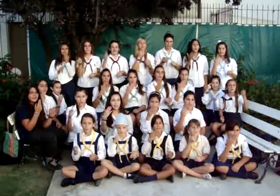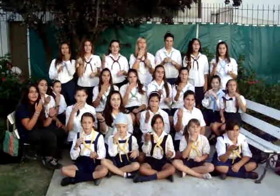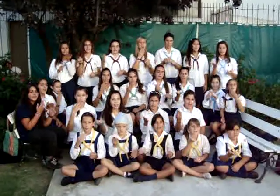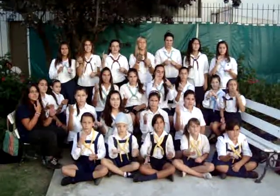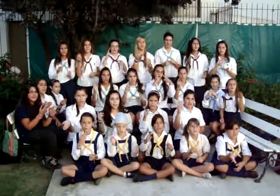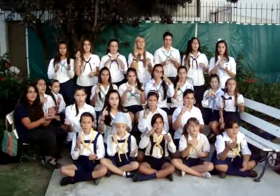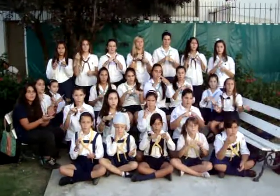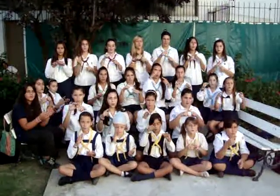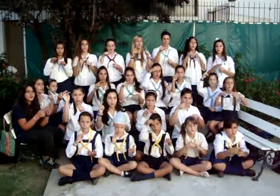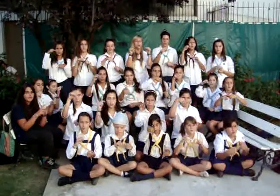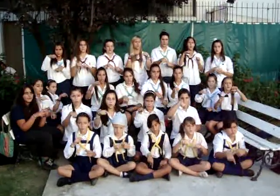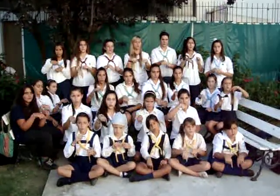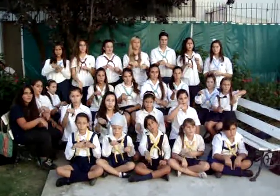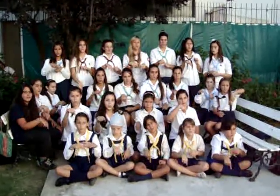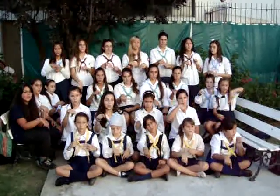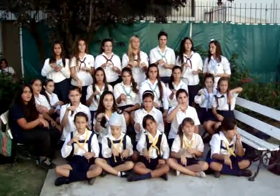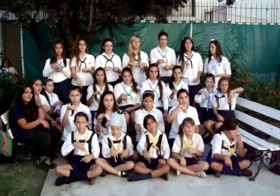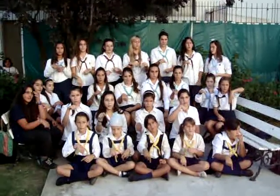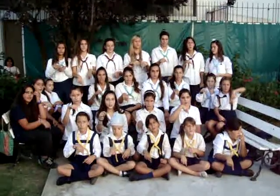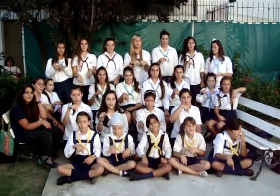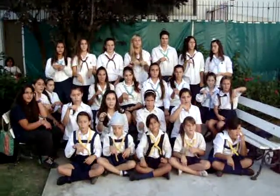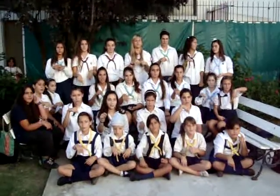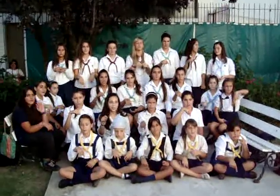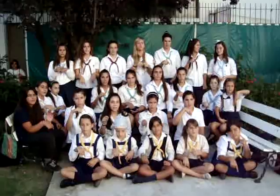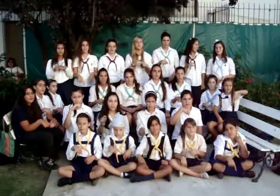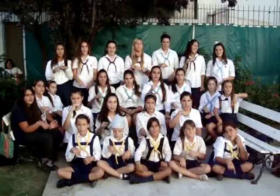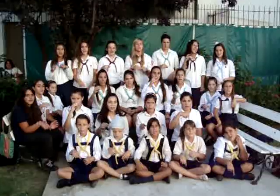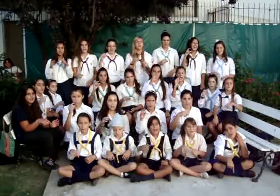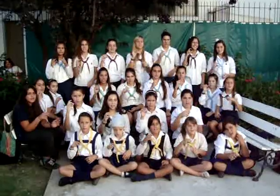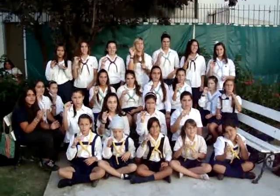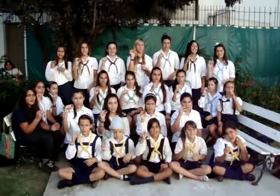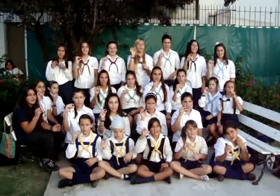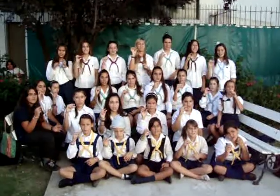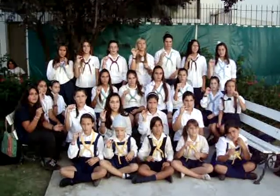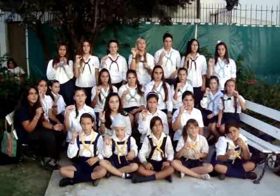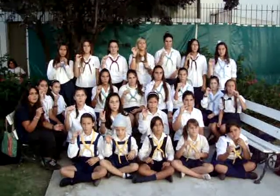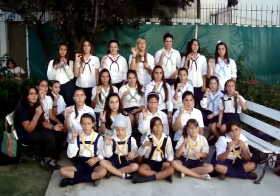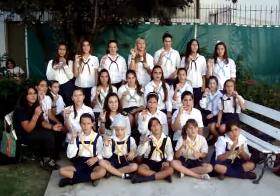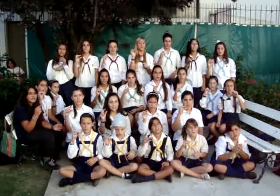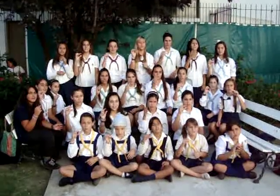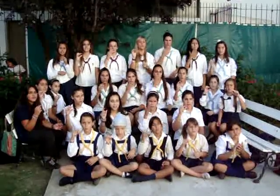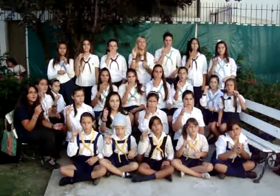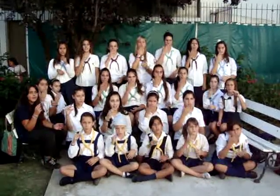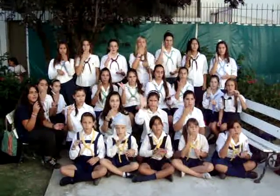gracias por lo de hoy. Hace escasos momentos que